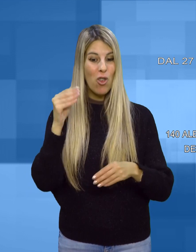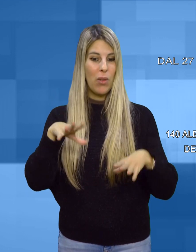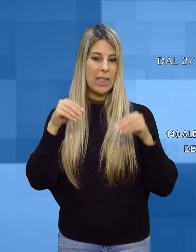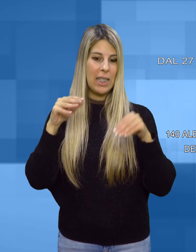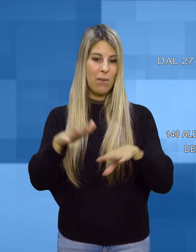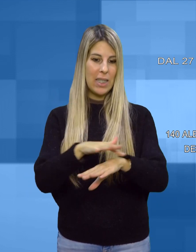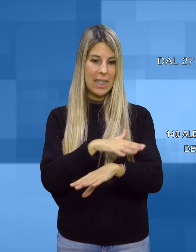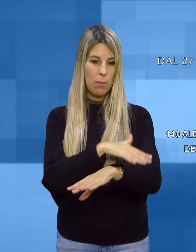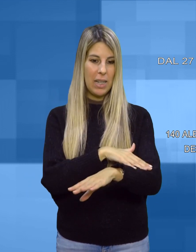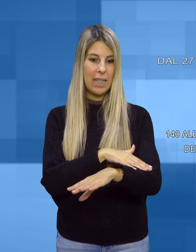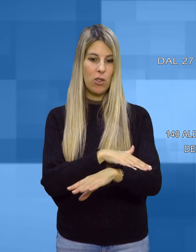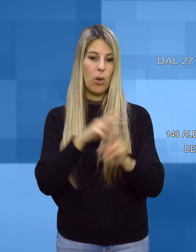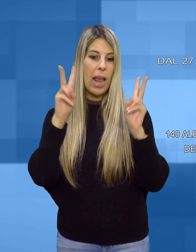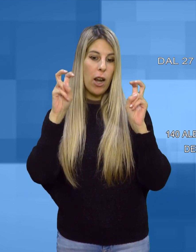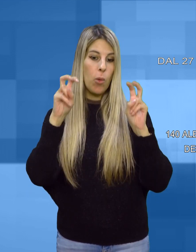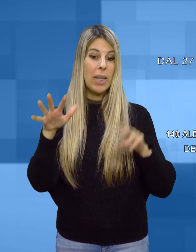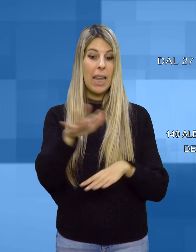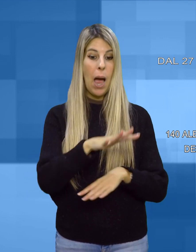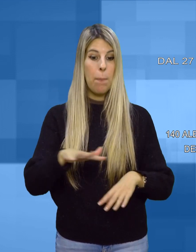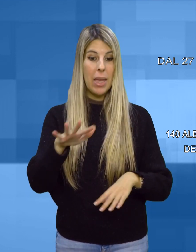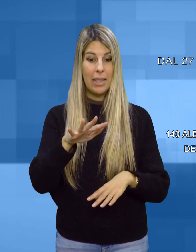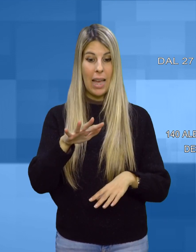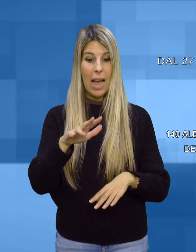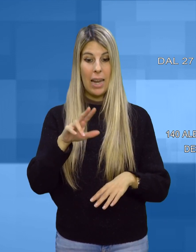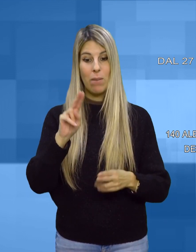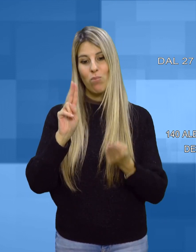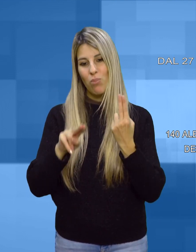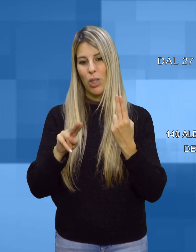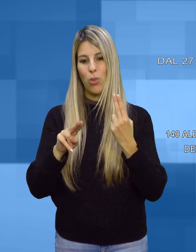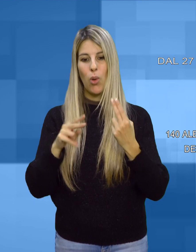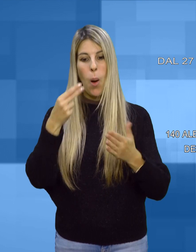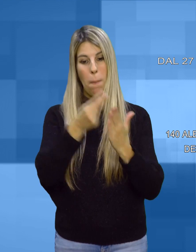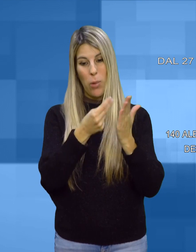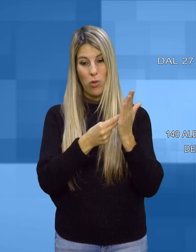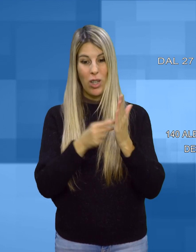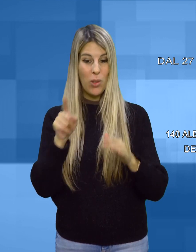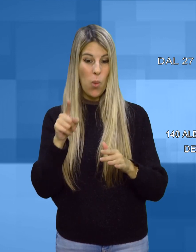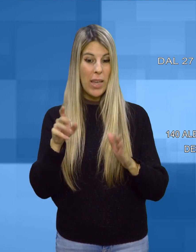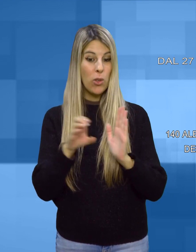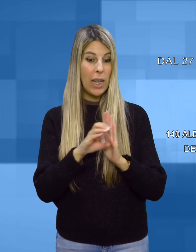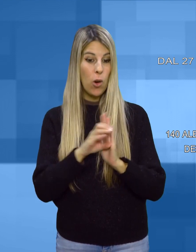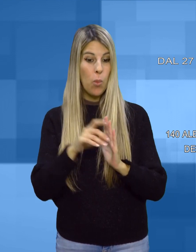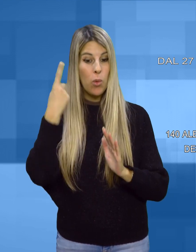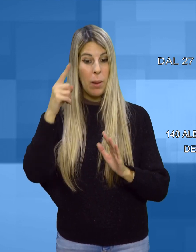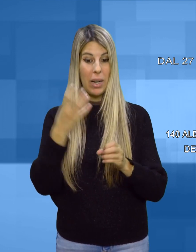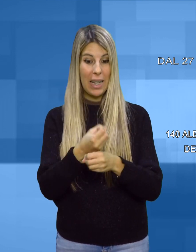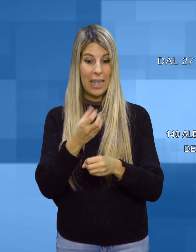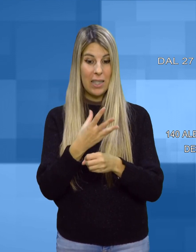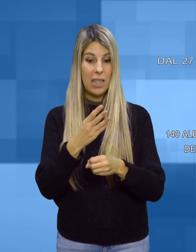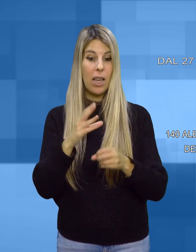ambientali e in particolare a questo progetto del comune per la creazione di un nuovo polmone verde